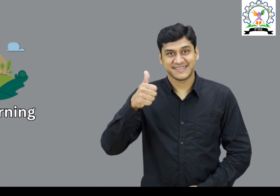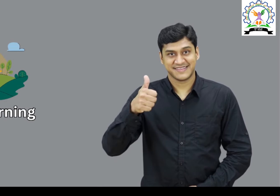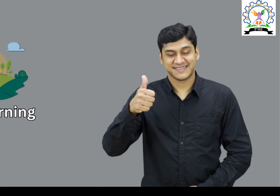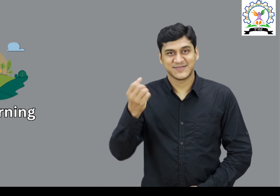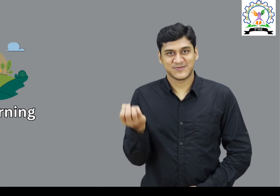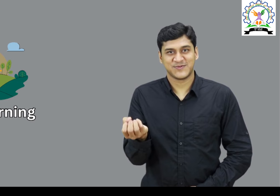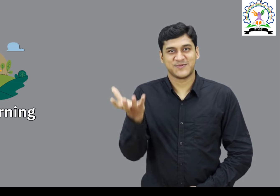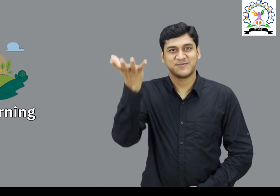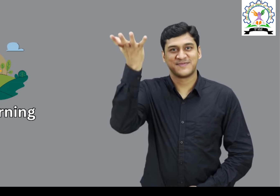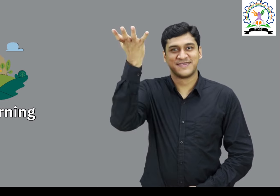गुड मॉर्निंग